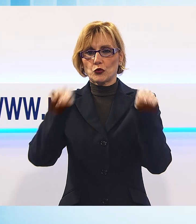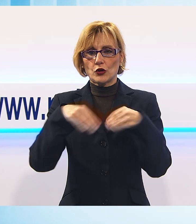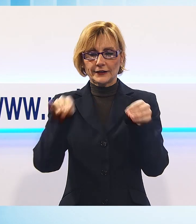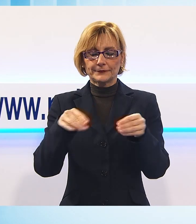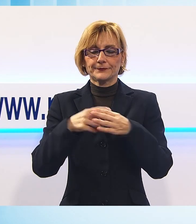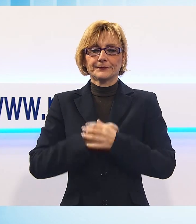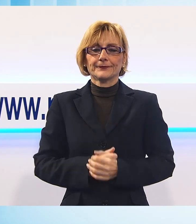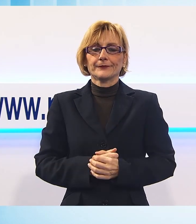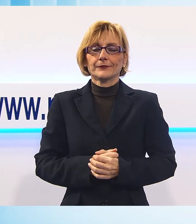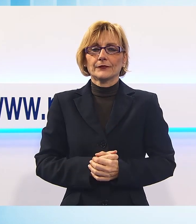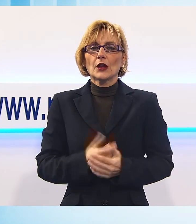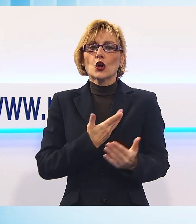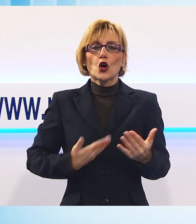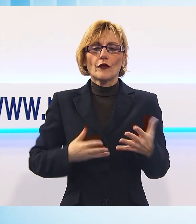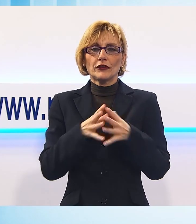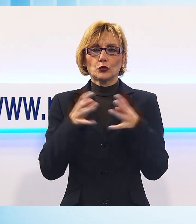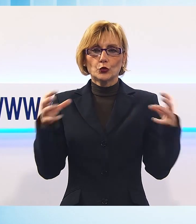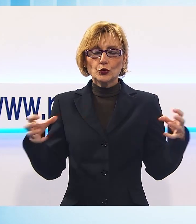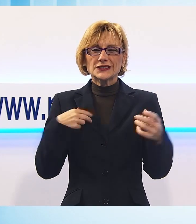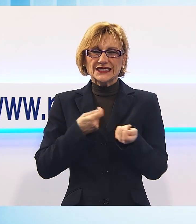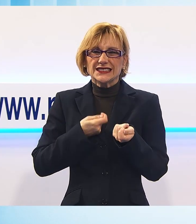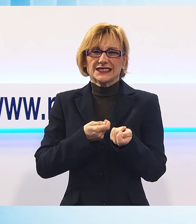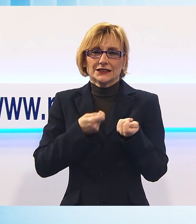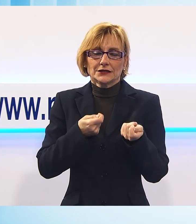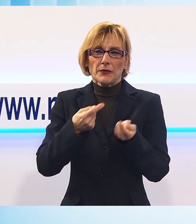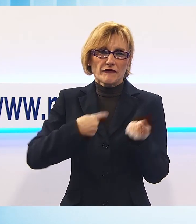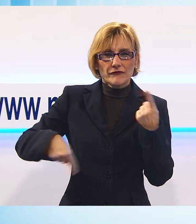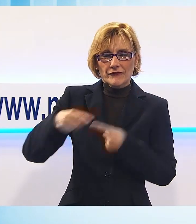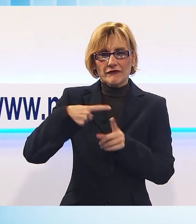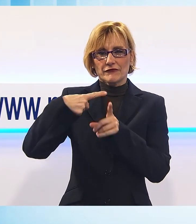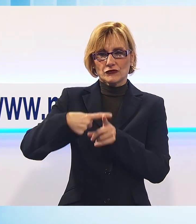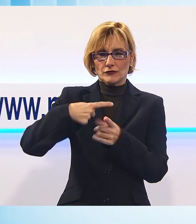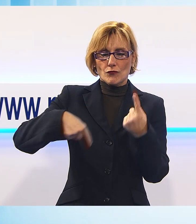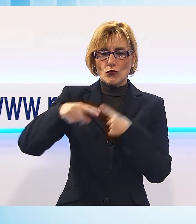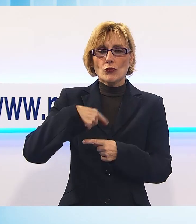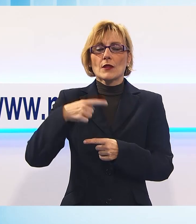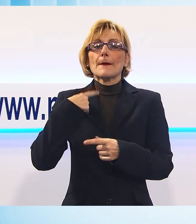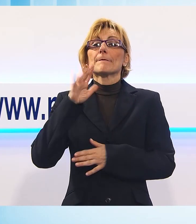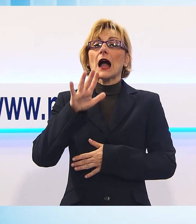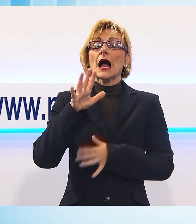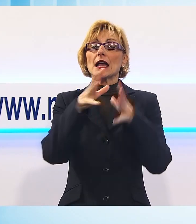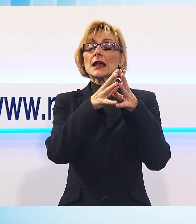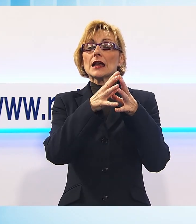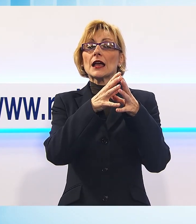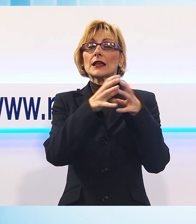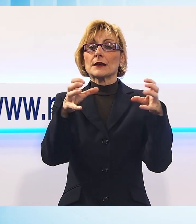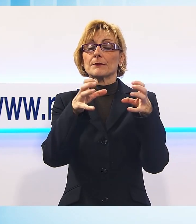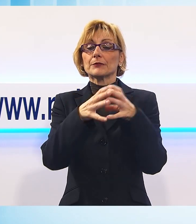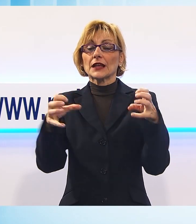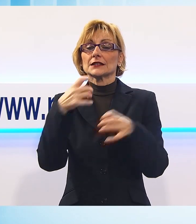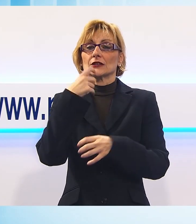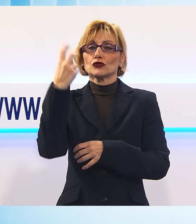Confindustria spinge per gli assi viari, le imprese dicono no a qualsiasi ripensamento che possa mettere in discussione il